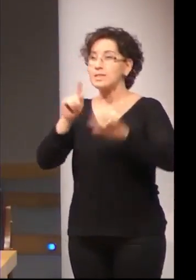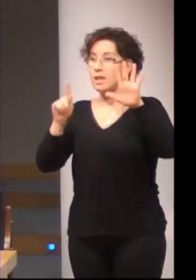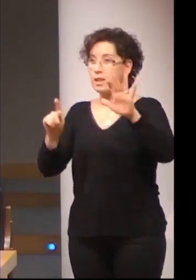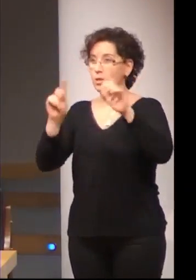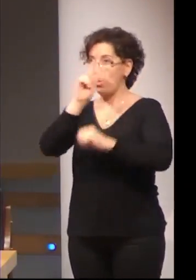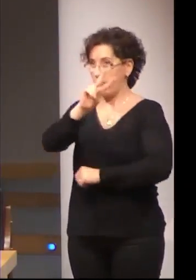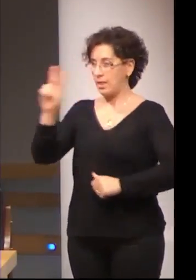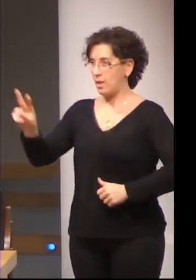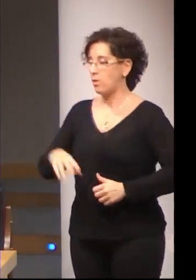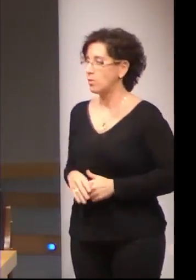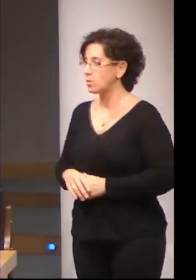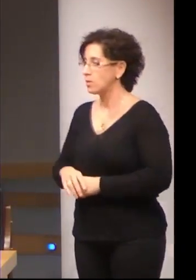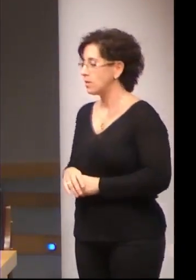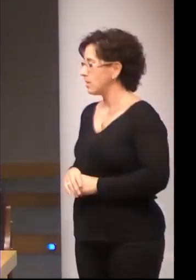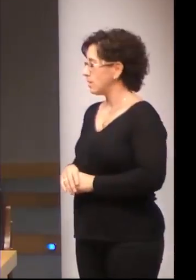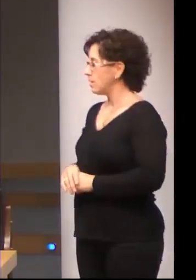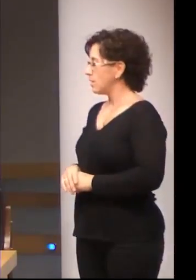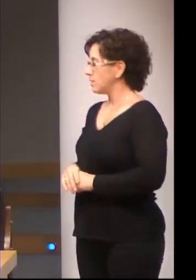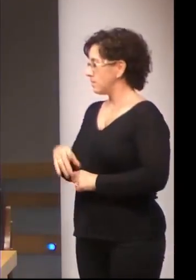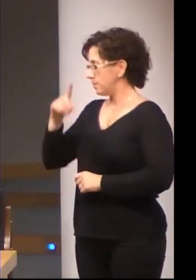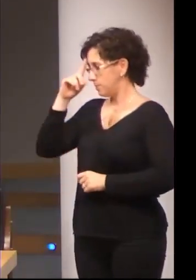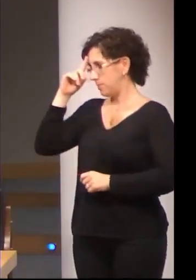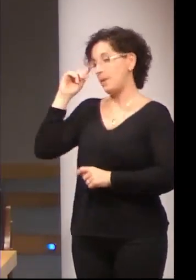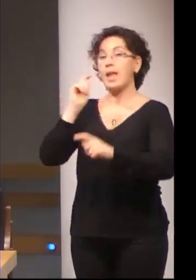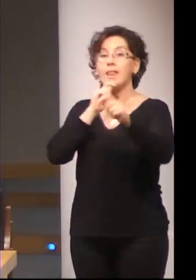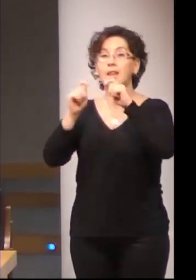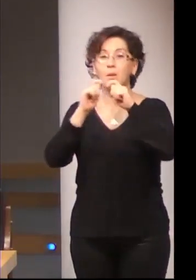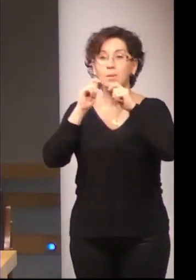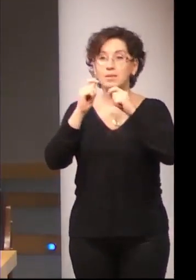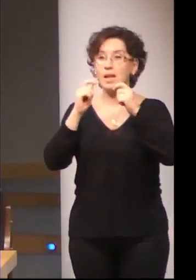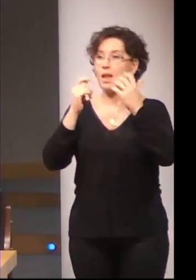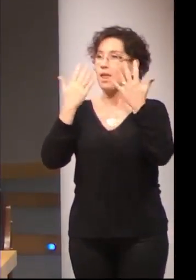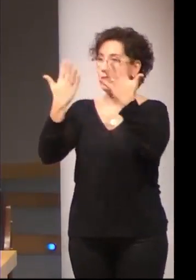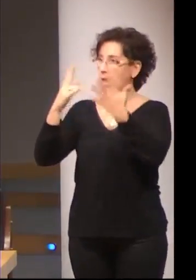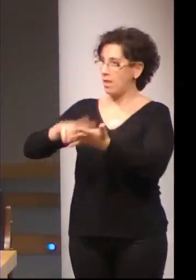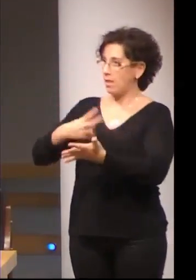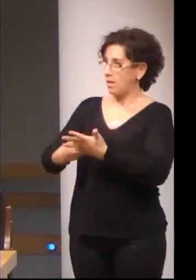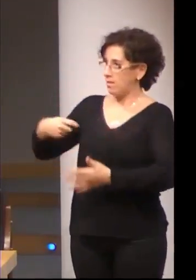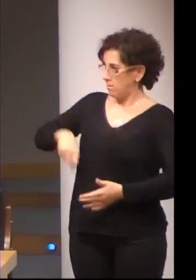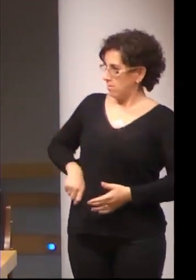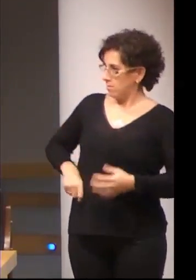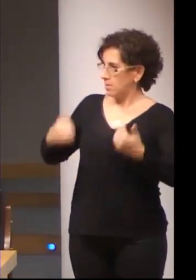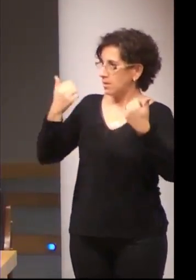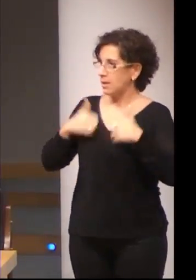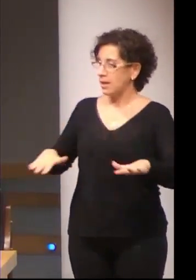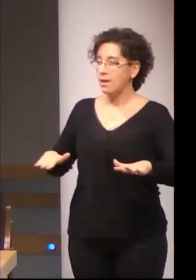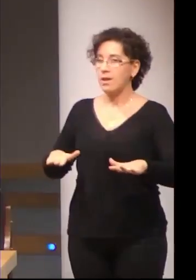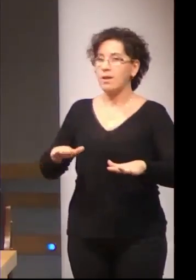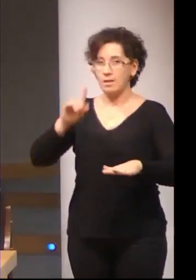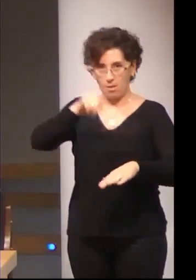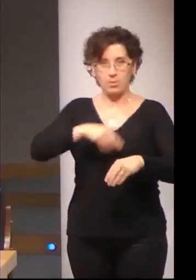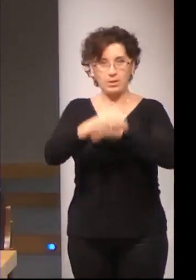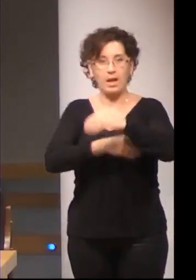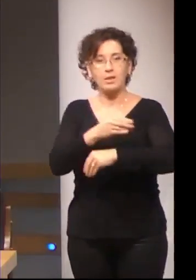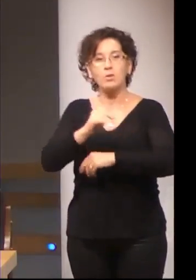Luego, hemos hecho unas entrevistas a 10 intérpretes cualificados y luego hemos trabajado con lo que sería un